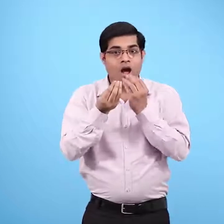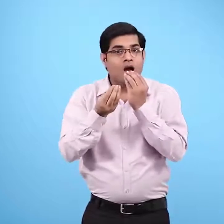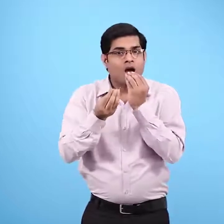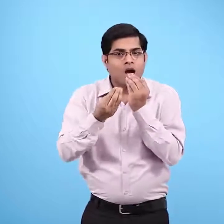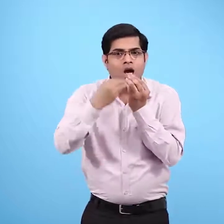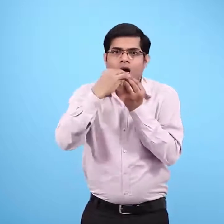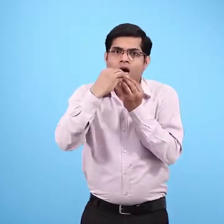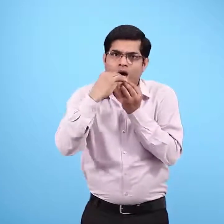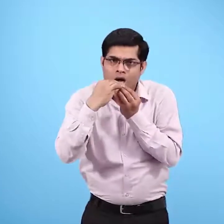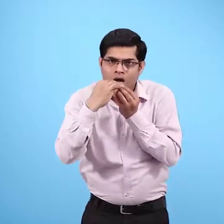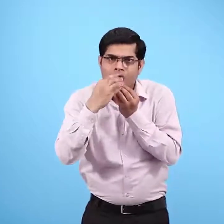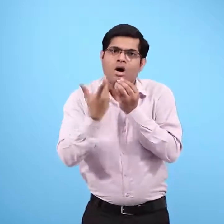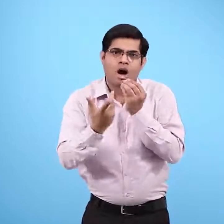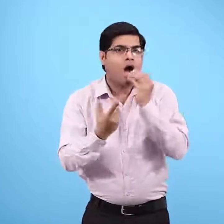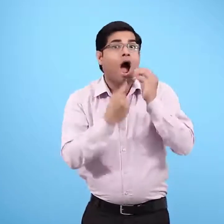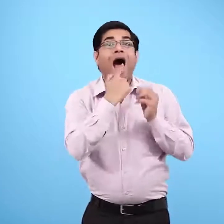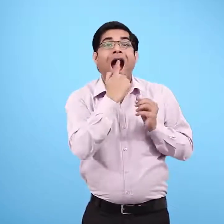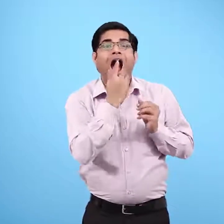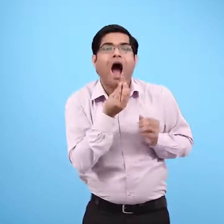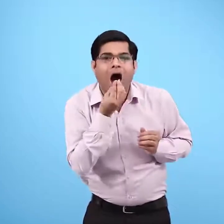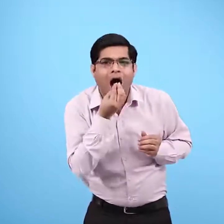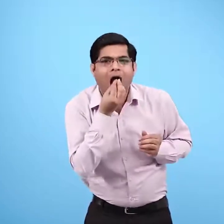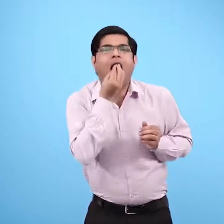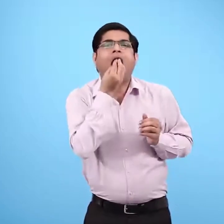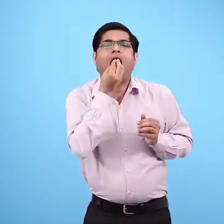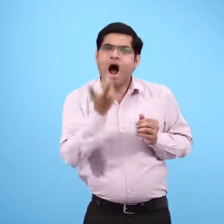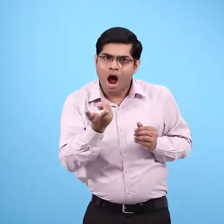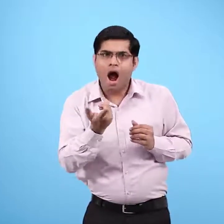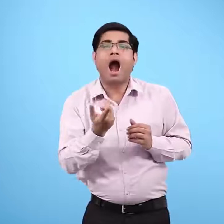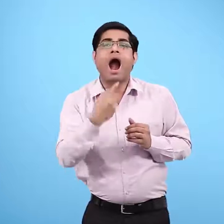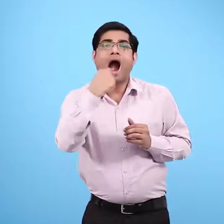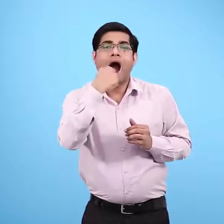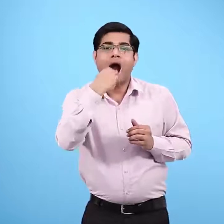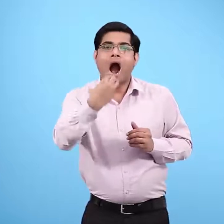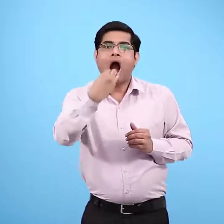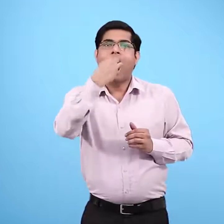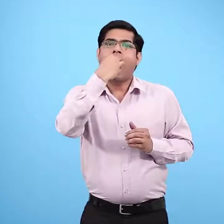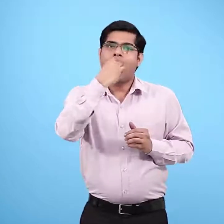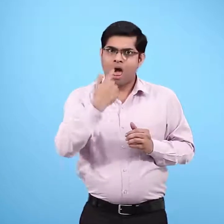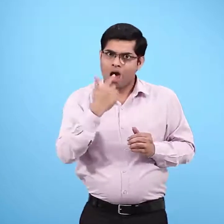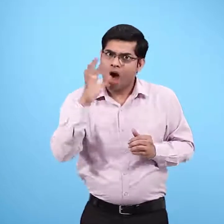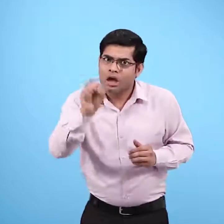होट, तालू, जीब के नीचे क्या कहीं और भी स्वाद का पता चला?